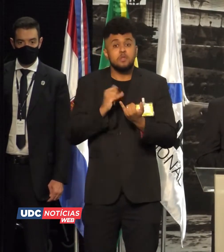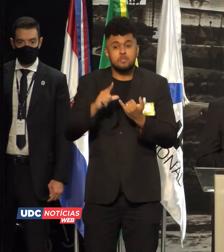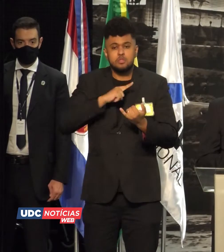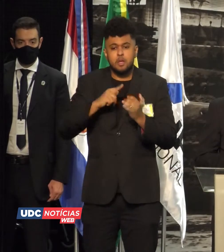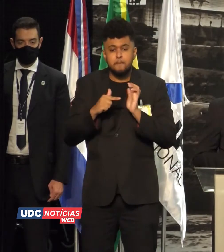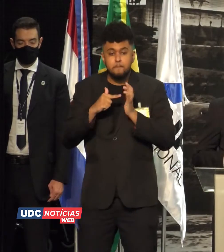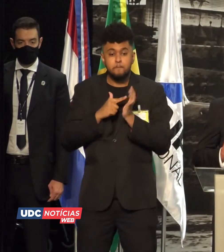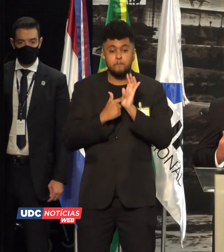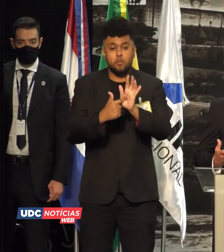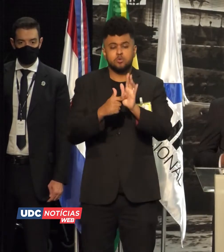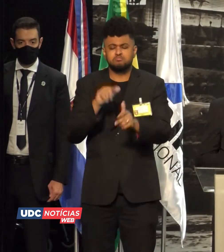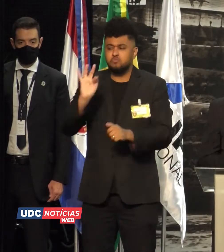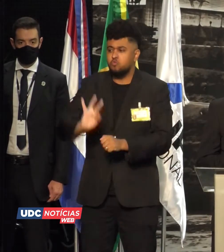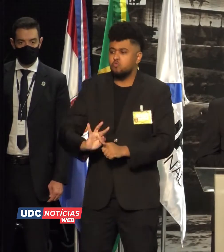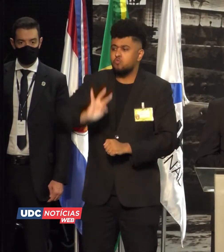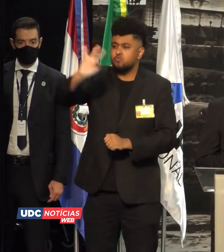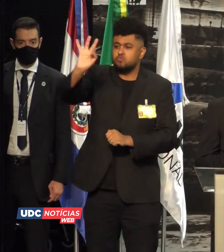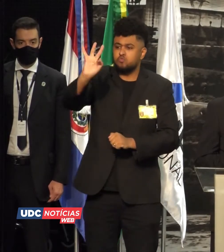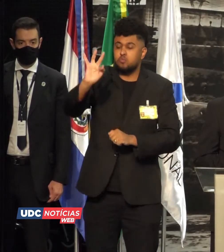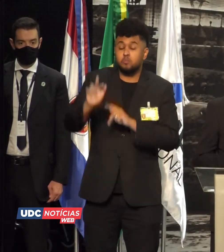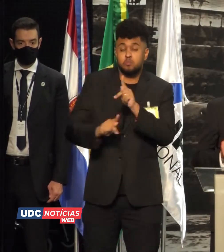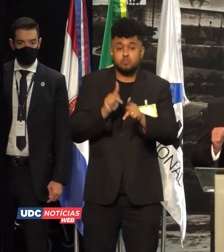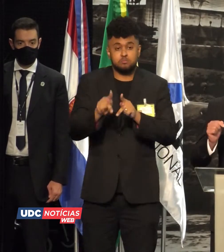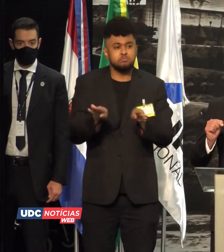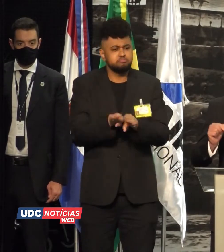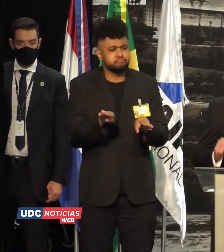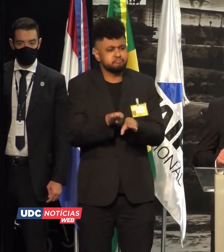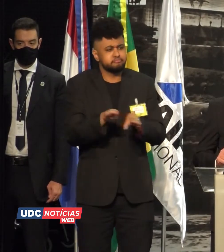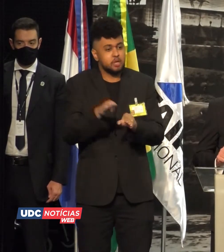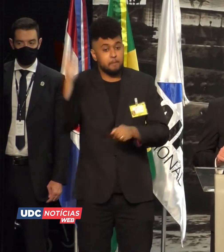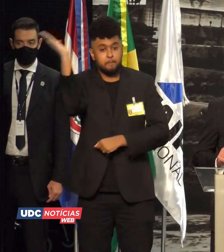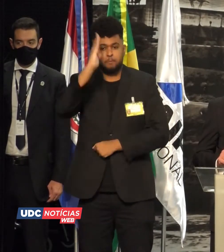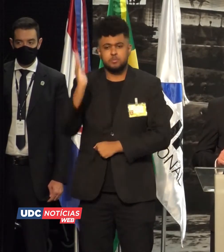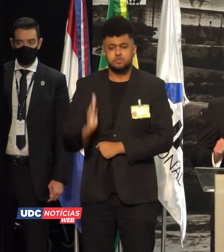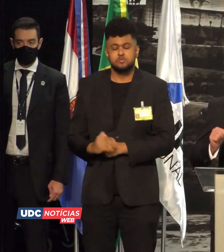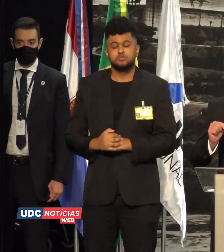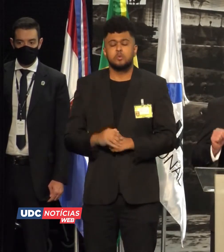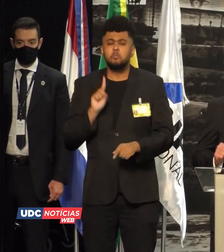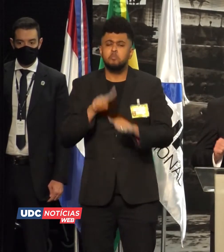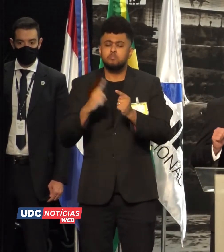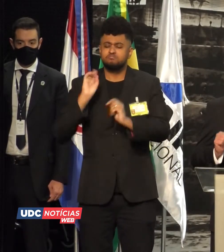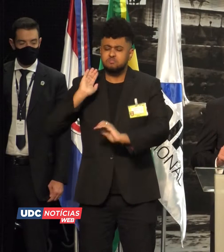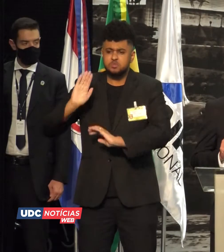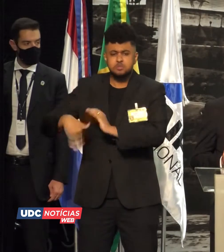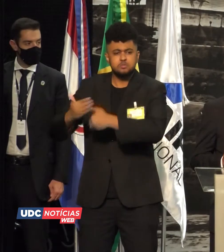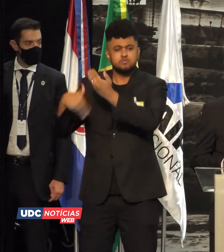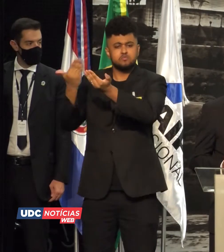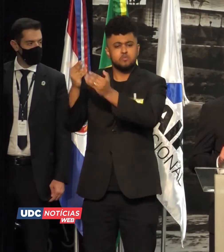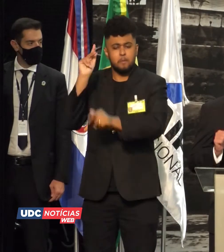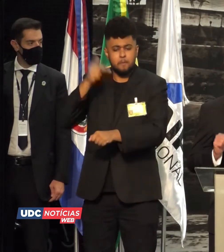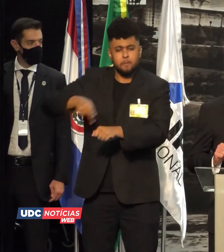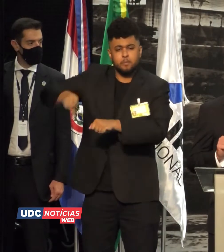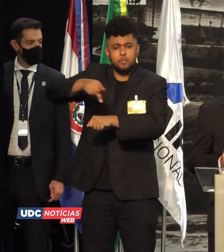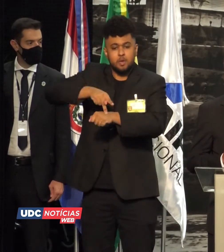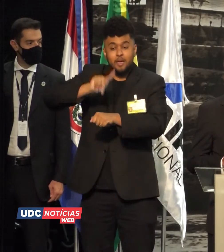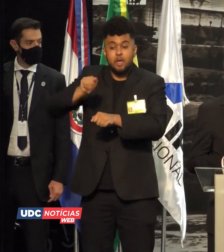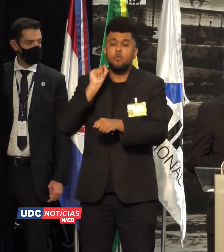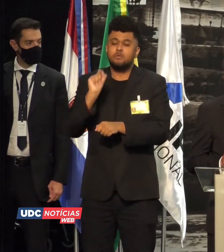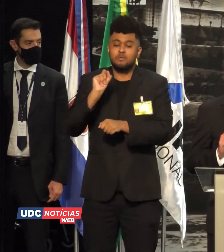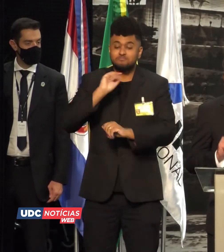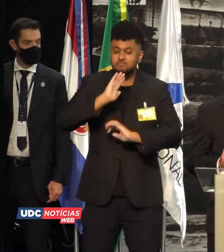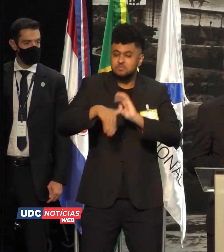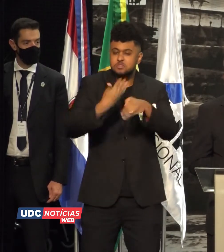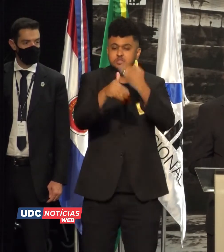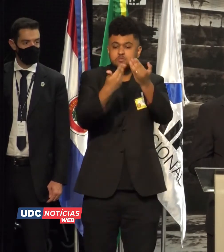é um legado para as futuras gerações e é um legado para o Brasil, porque o desenvolvimento de um país passa pelo